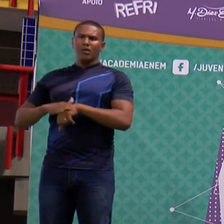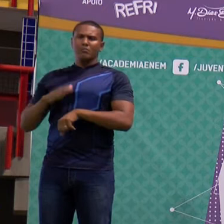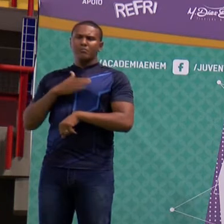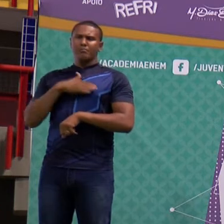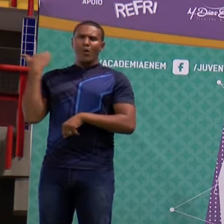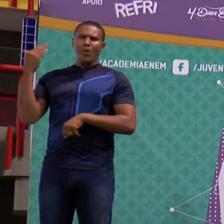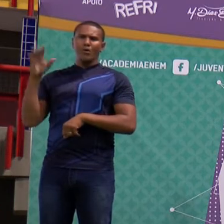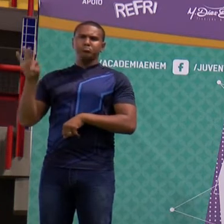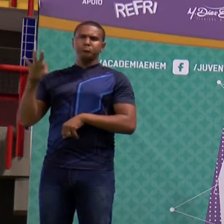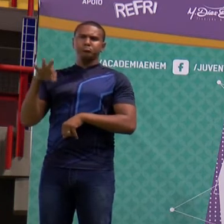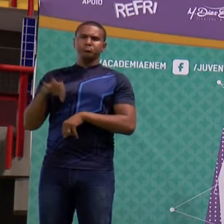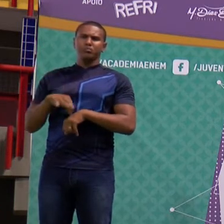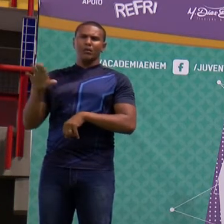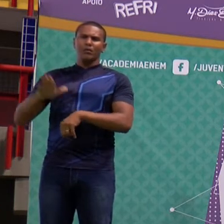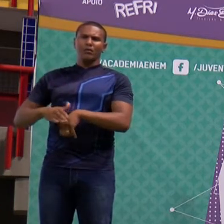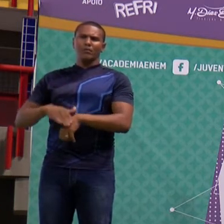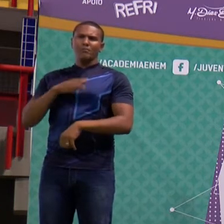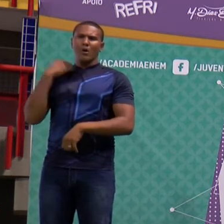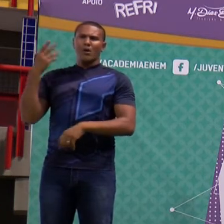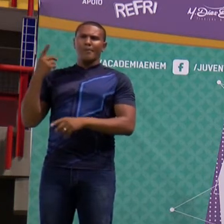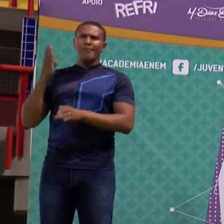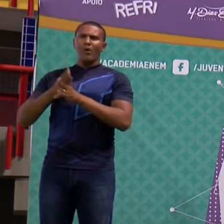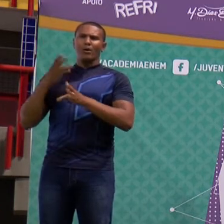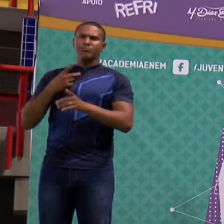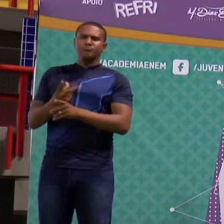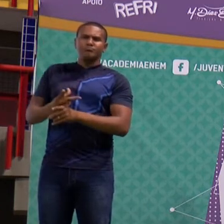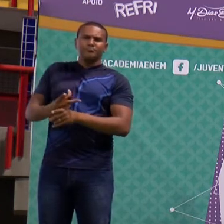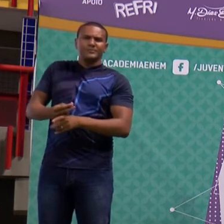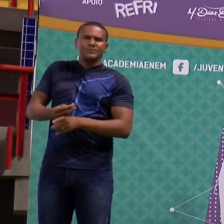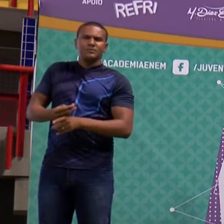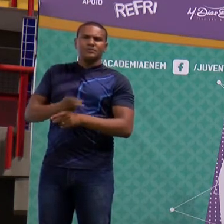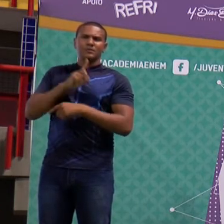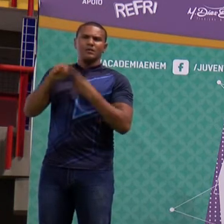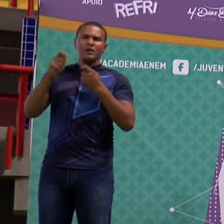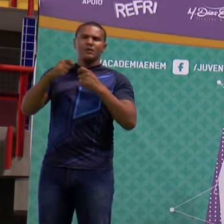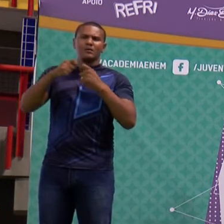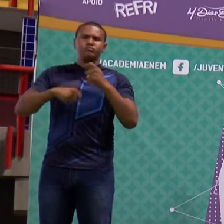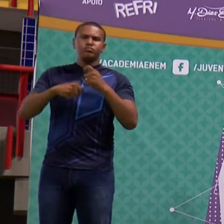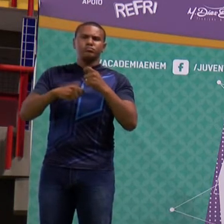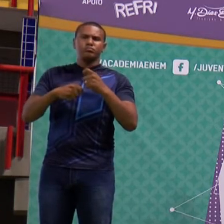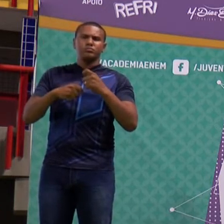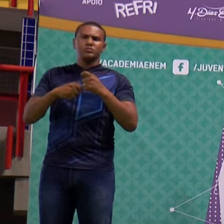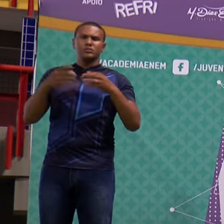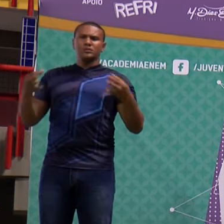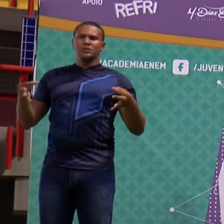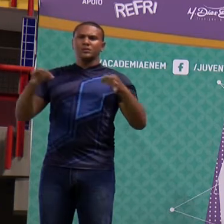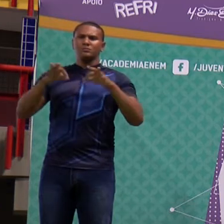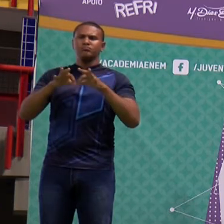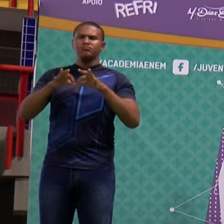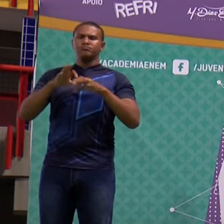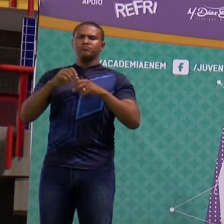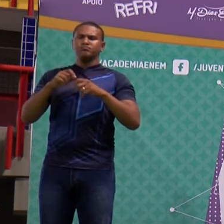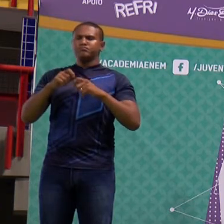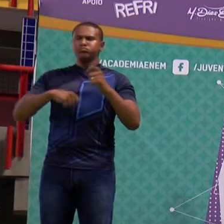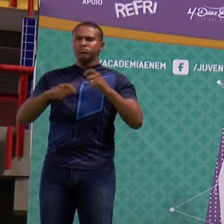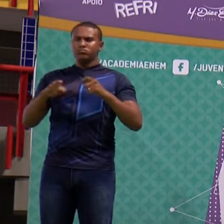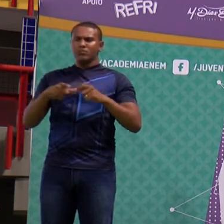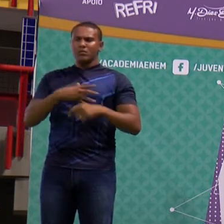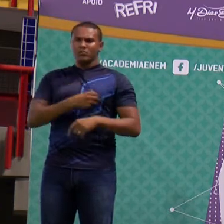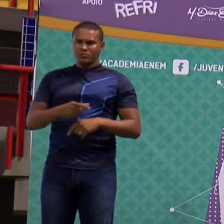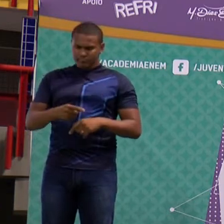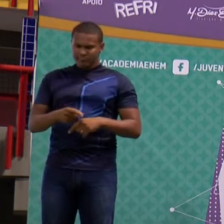a população do mosquito transmissor. Que quando ele se reproduzir com a fêmea, geram embriões inviáveis à